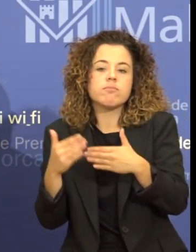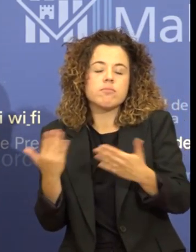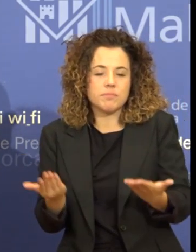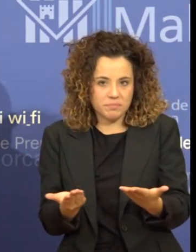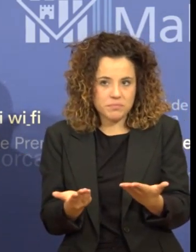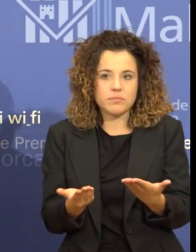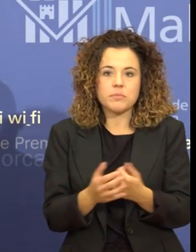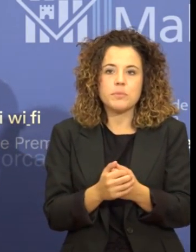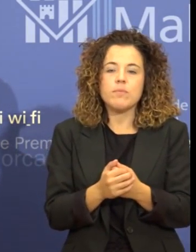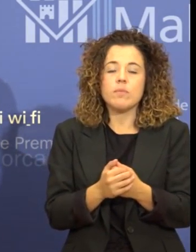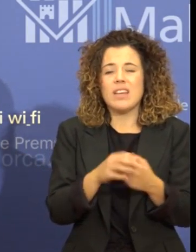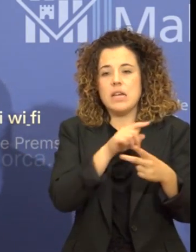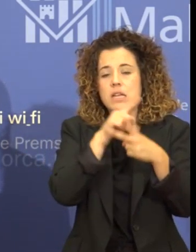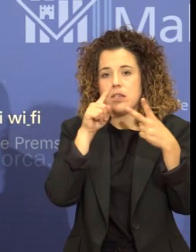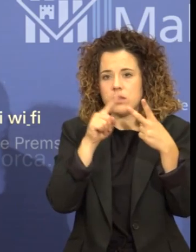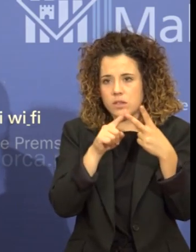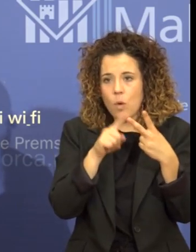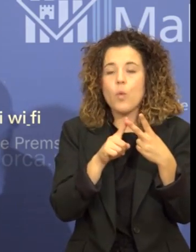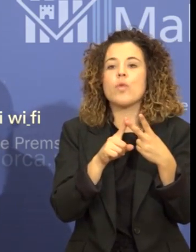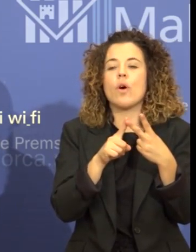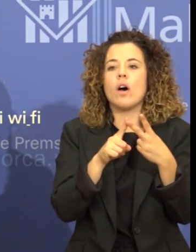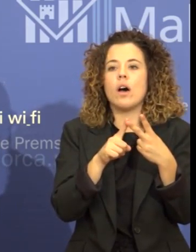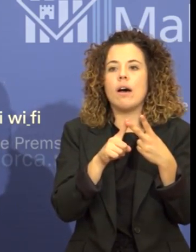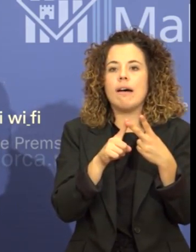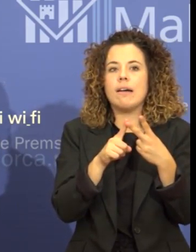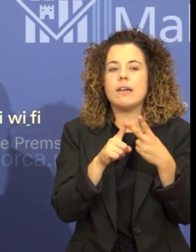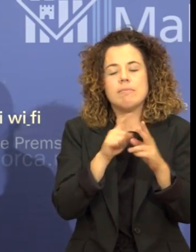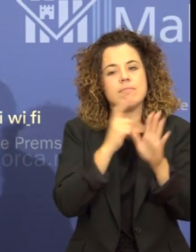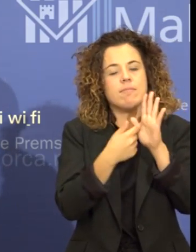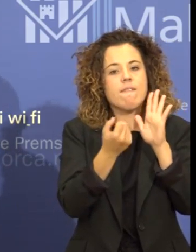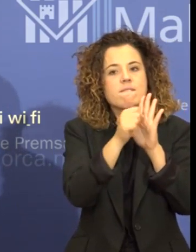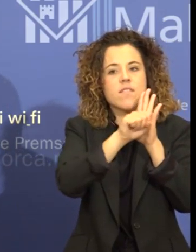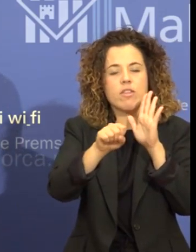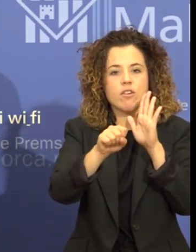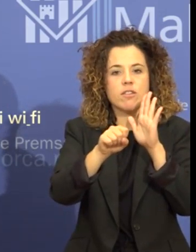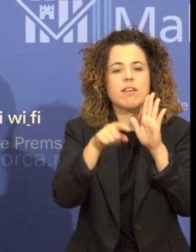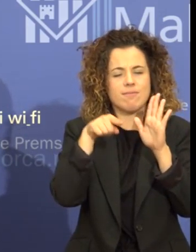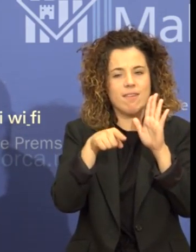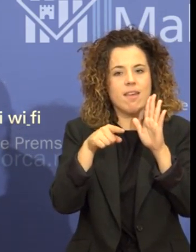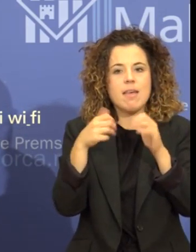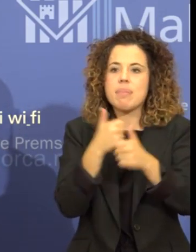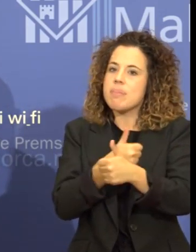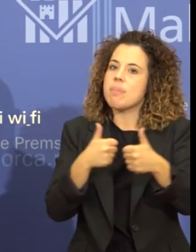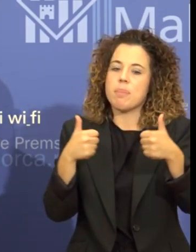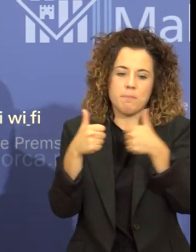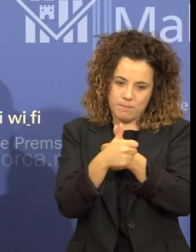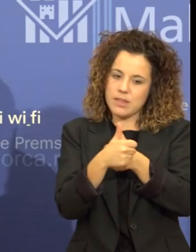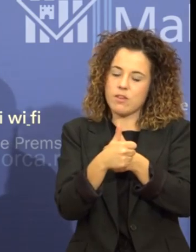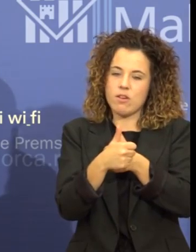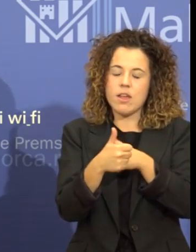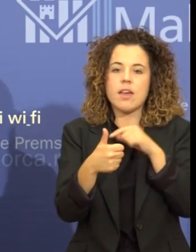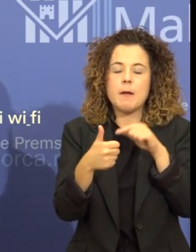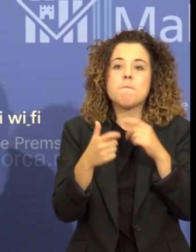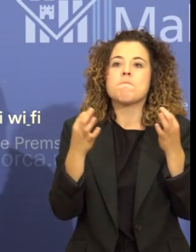Un segon gran bloc d'infraccions que també seran prioritàries per la seva tramitació són aquelles